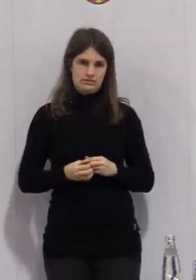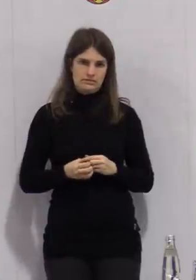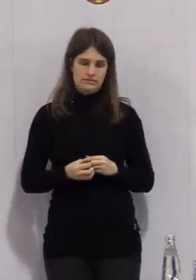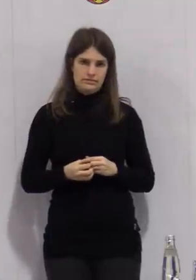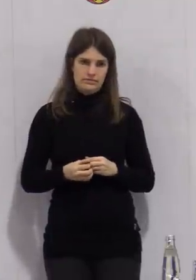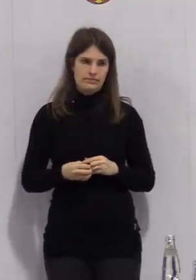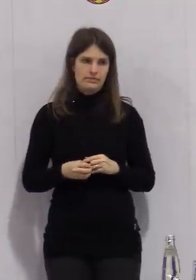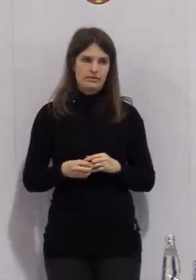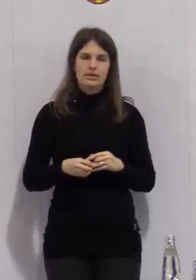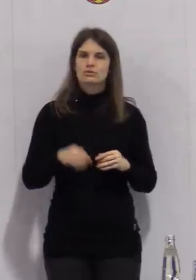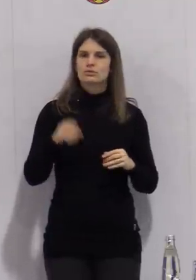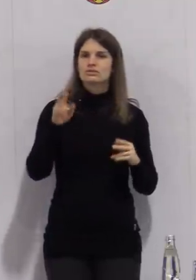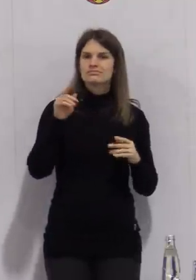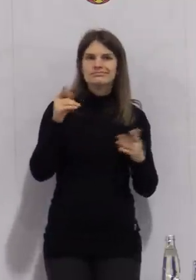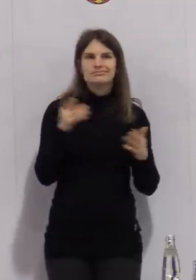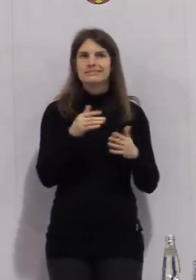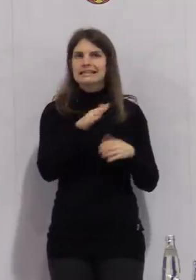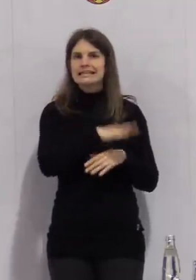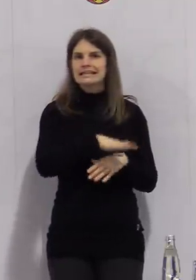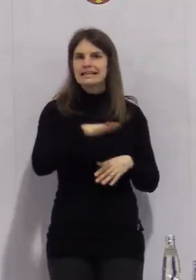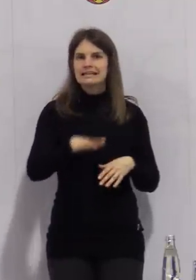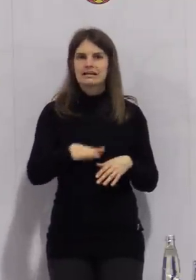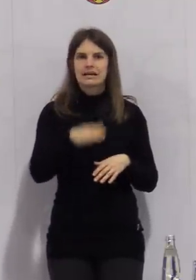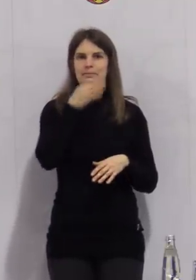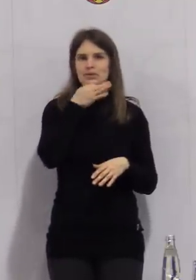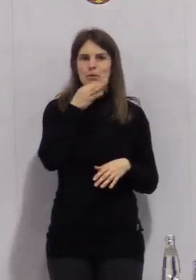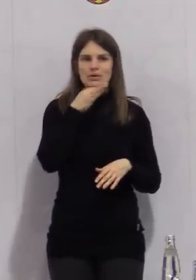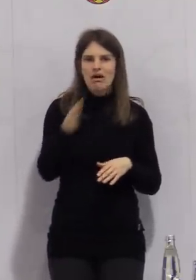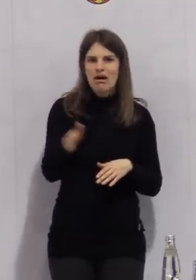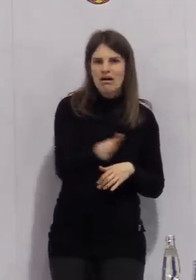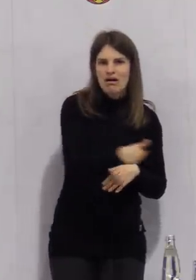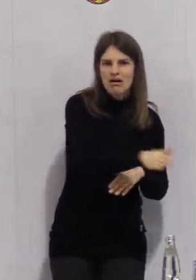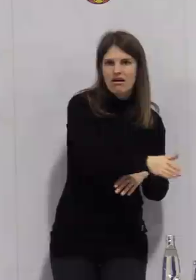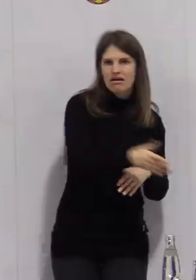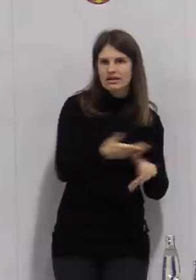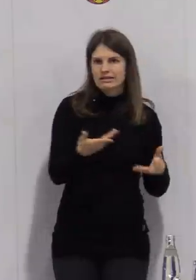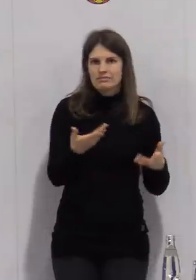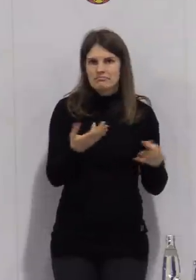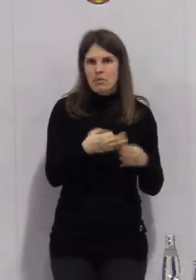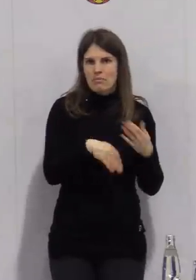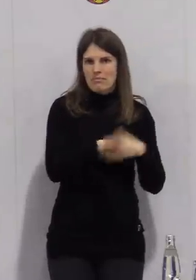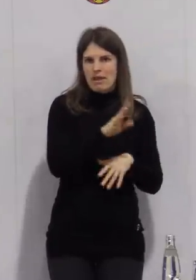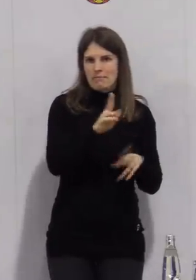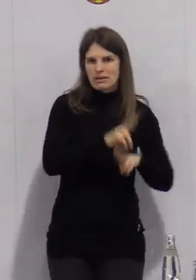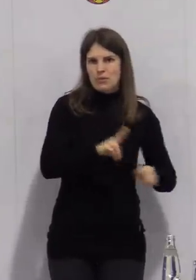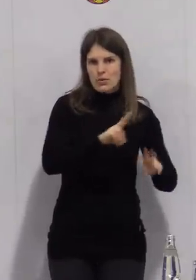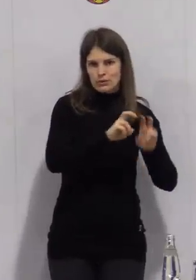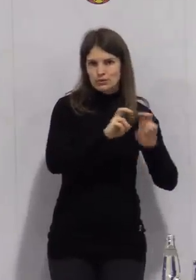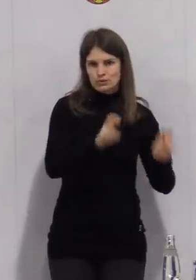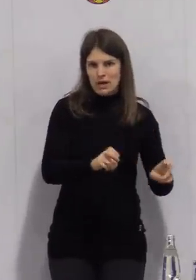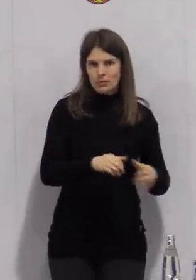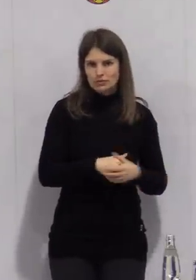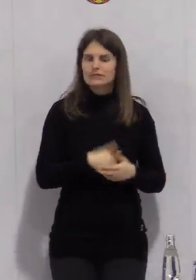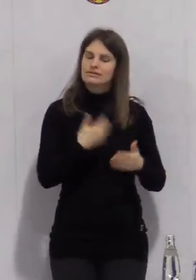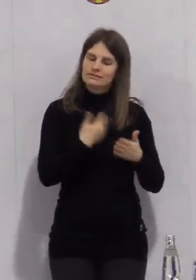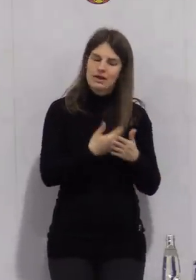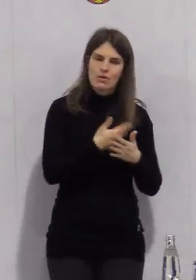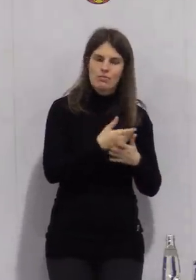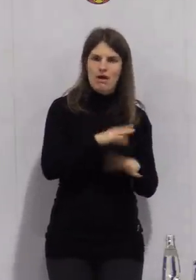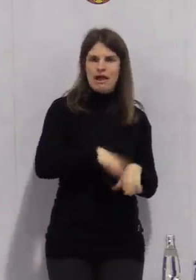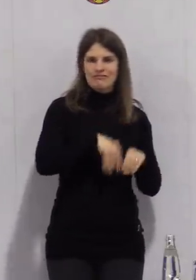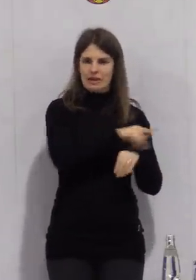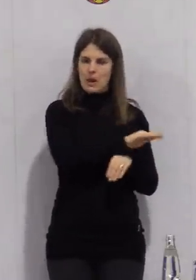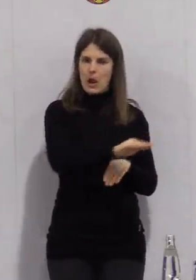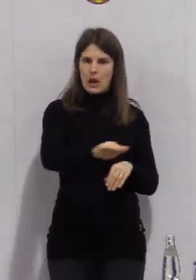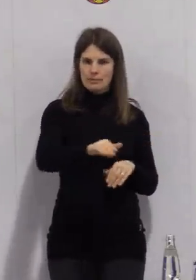Kinder, die mehr oder weniger, je jünger umso mehr, ansonsten eine Betreuung zu Hause benötigen. Also folgende